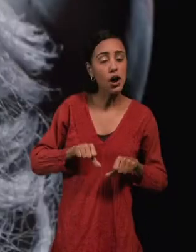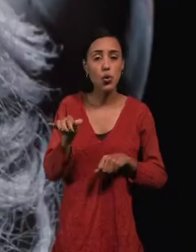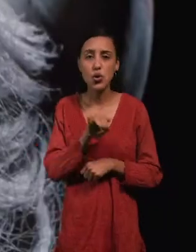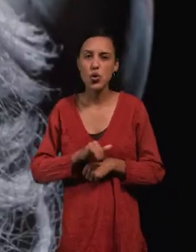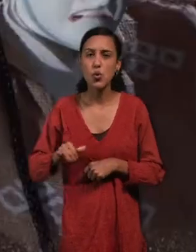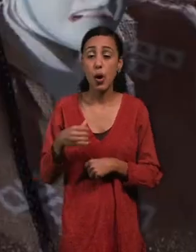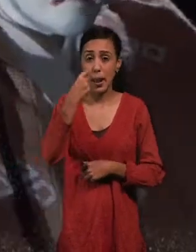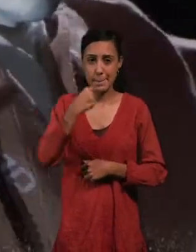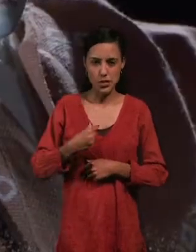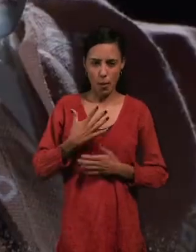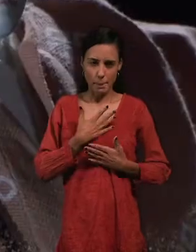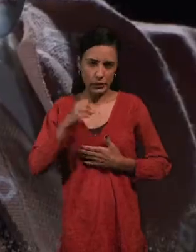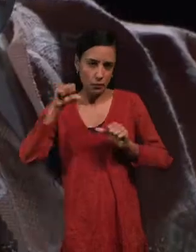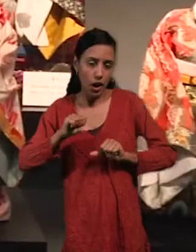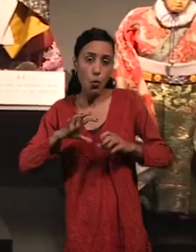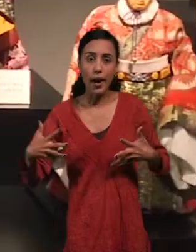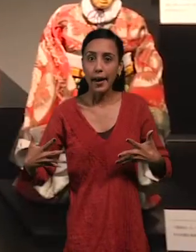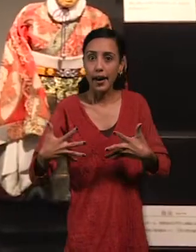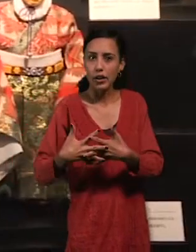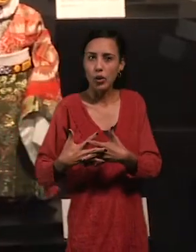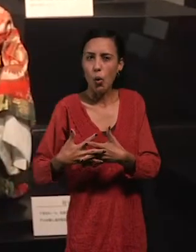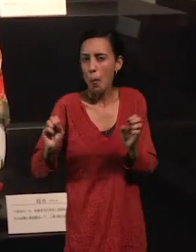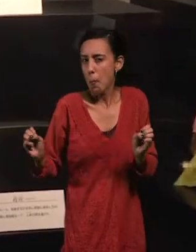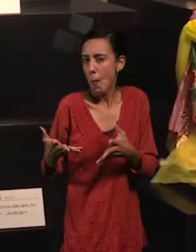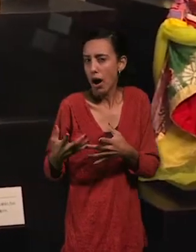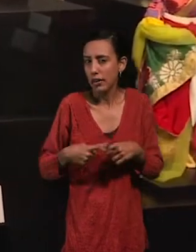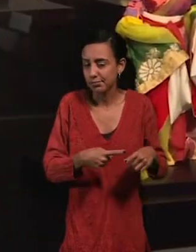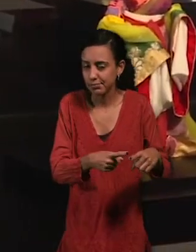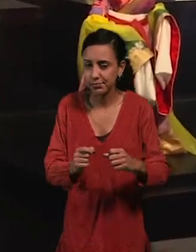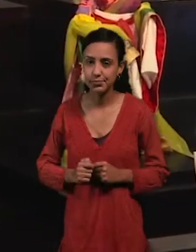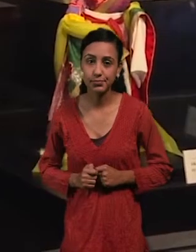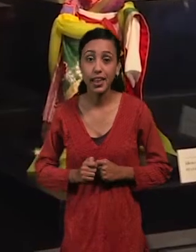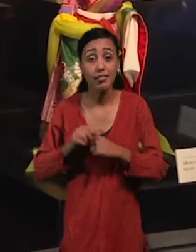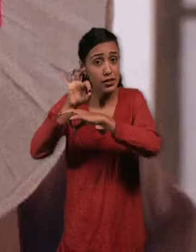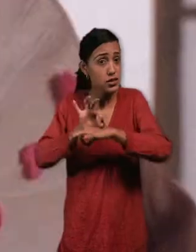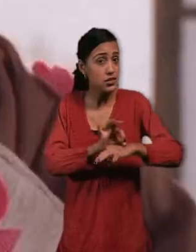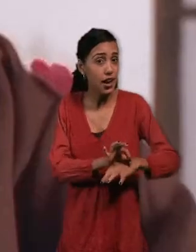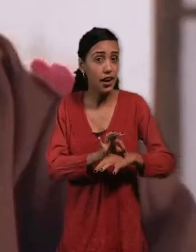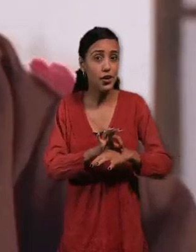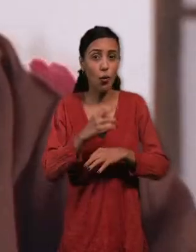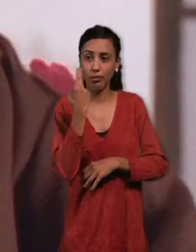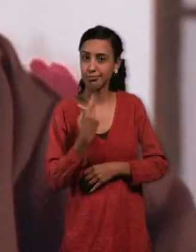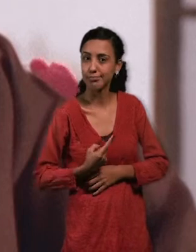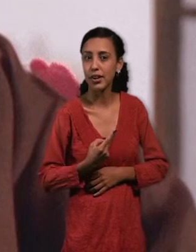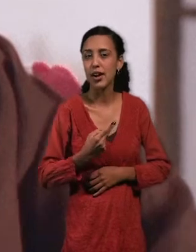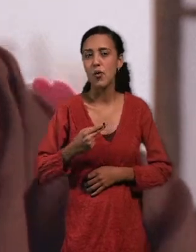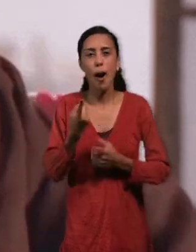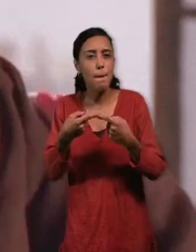demoníaco de los humanos y su relación con lo sobrenatural. Los diseños de personajes, la música y la narración